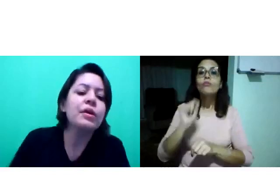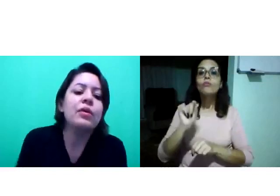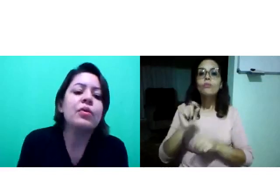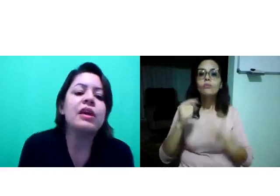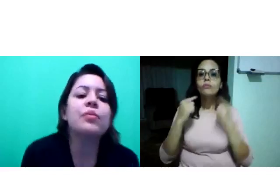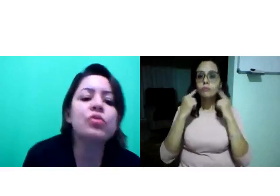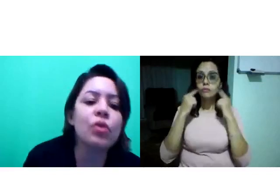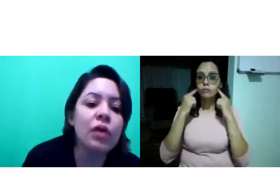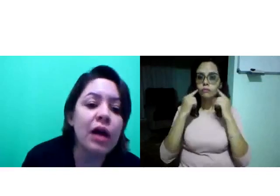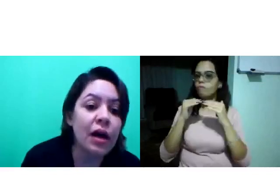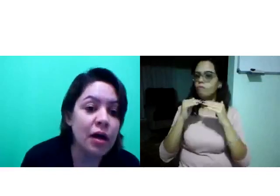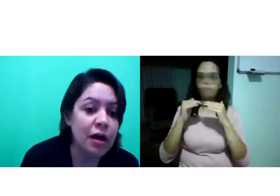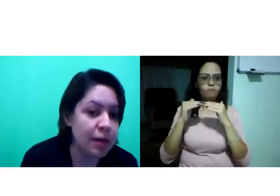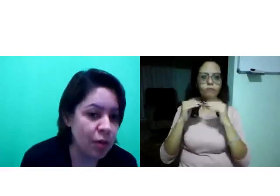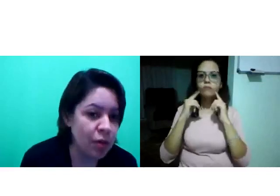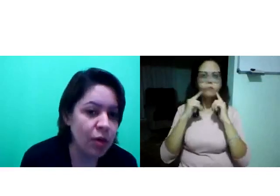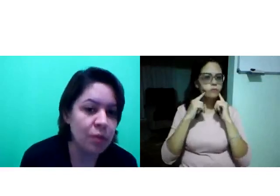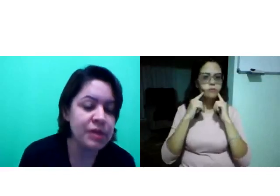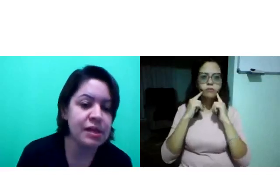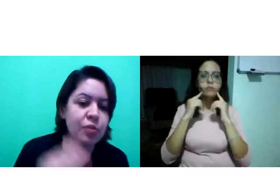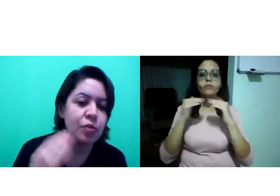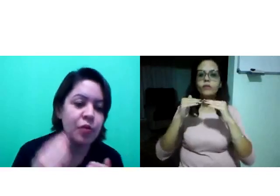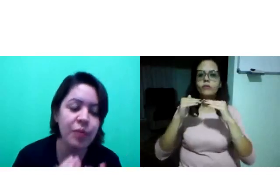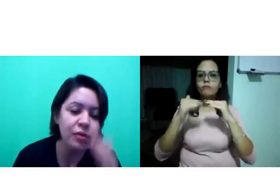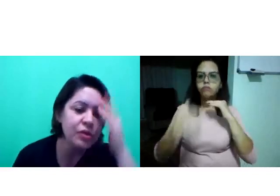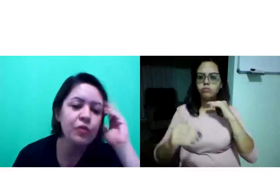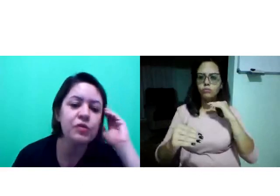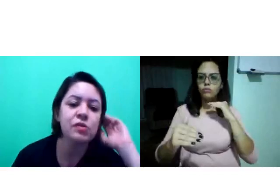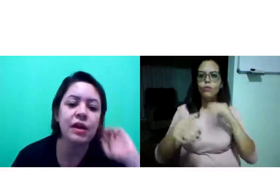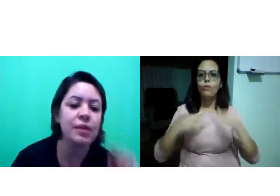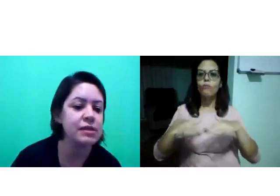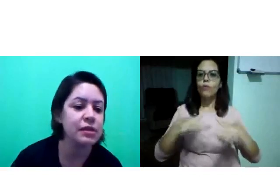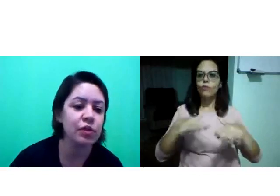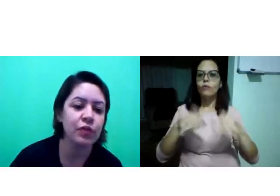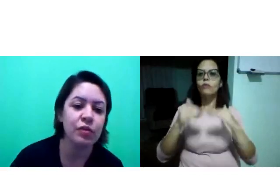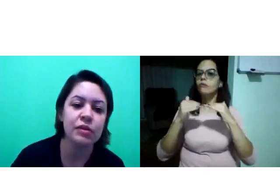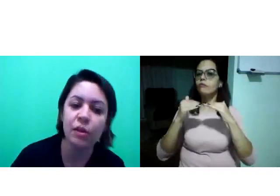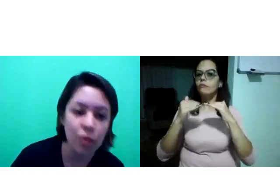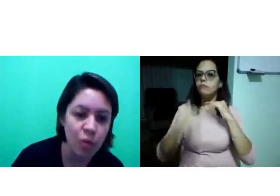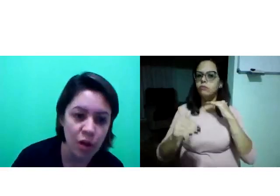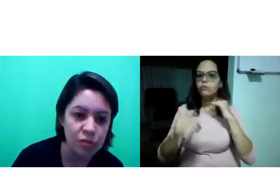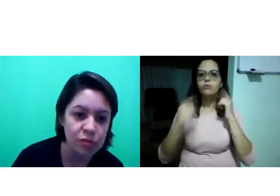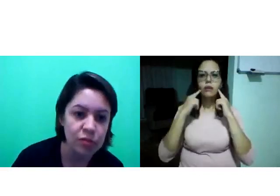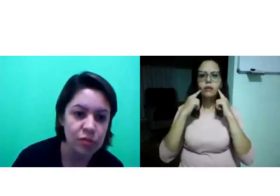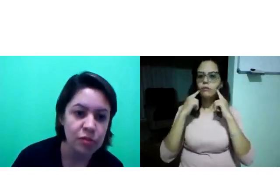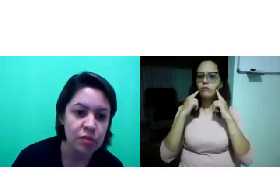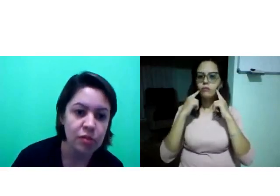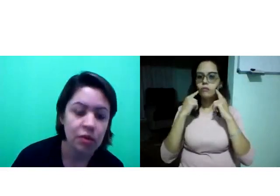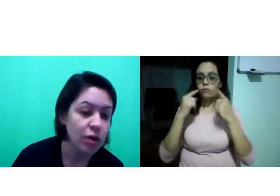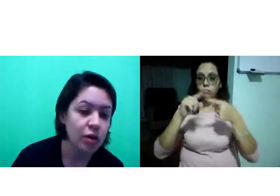O que mudou? Percebam o movimento que eu fiz com a cabeça. Quando eu falo não concordo,